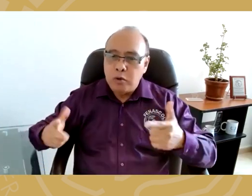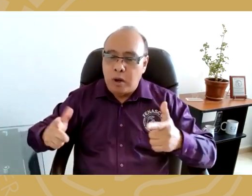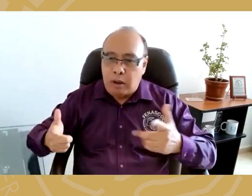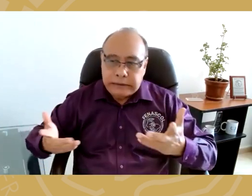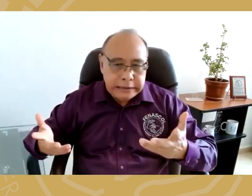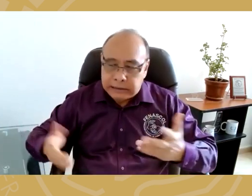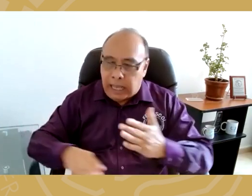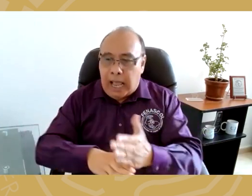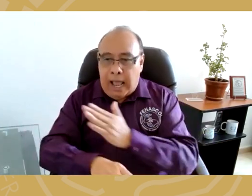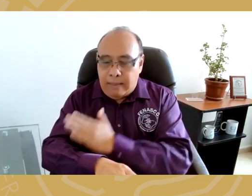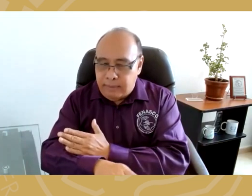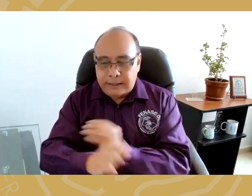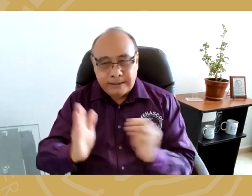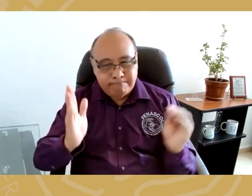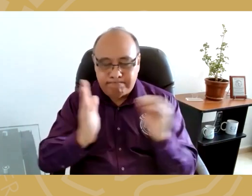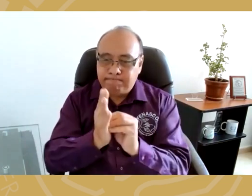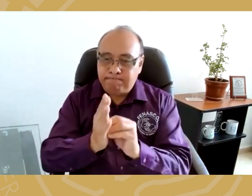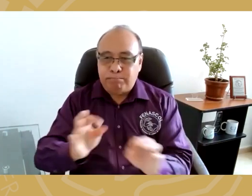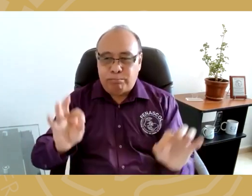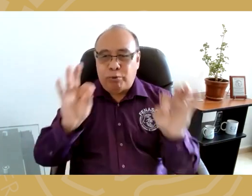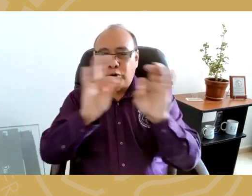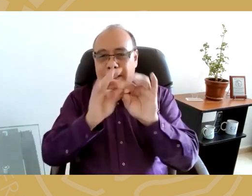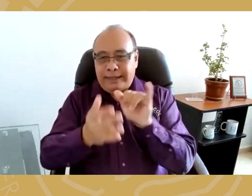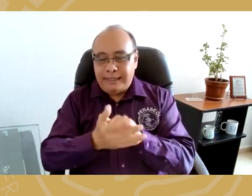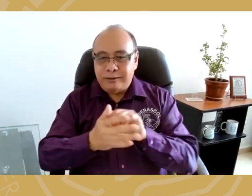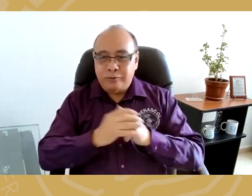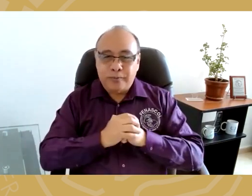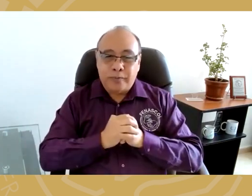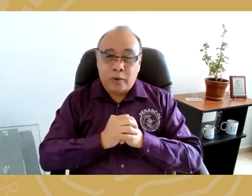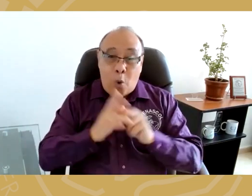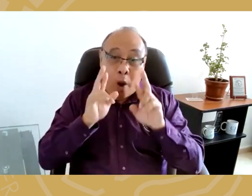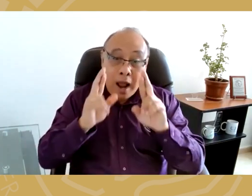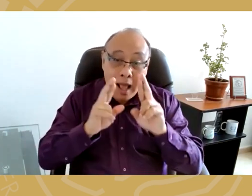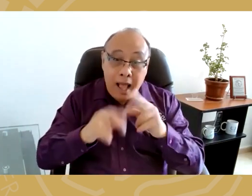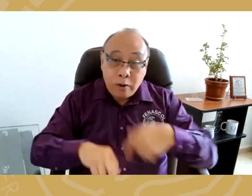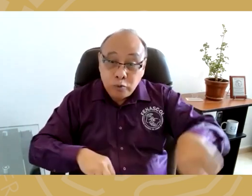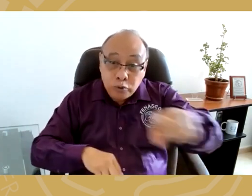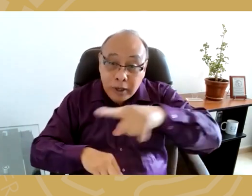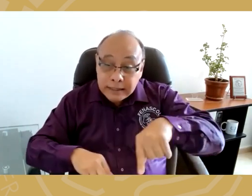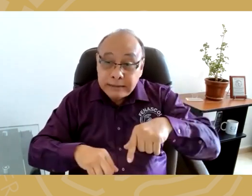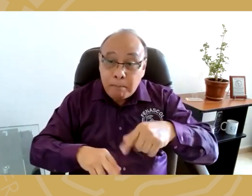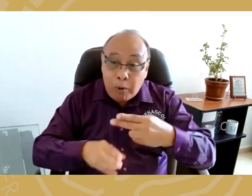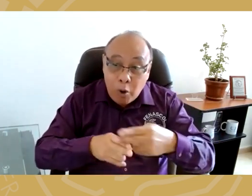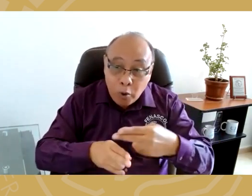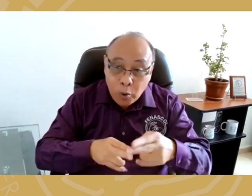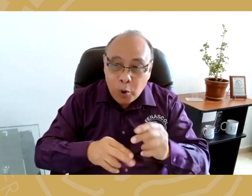es que ya no hay presupuesto y es por esto que es vital anticiparse. Ojalá que ustedes se empiecen a